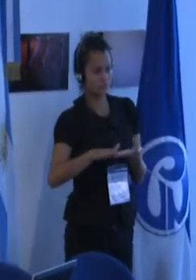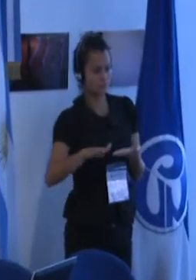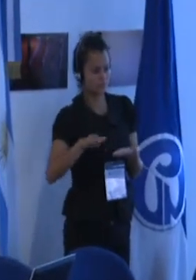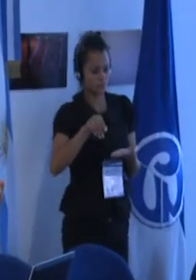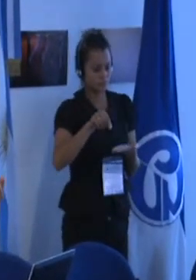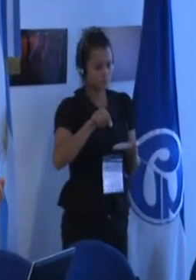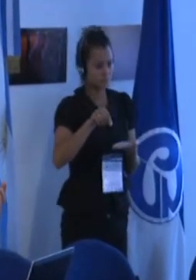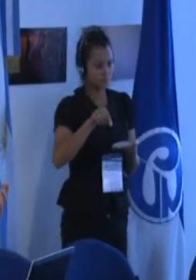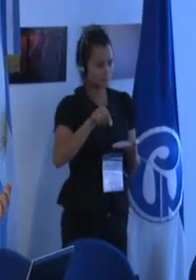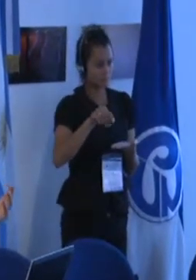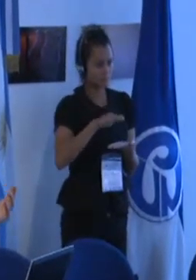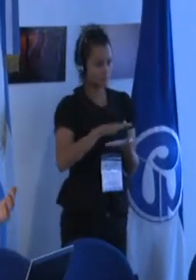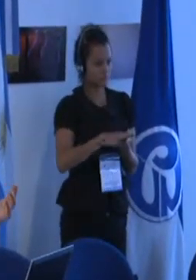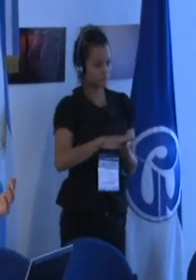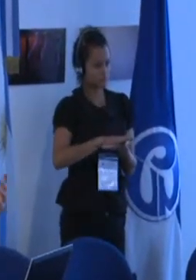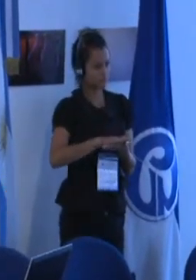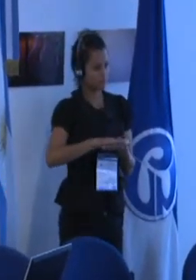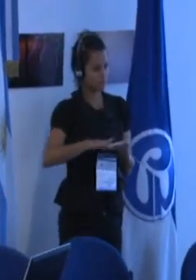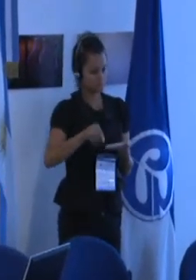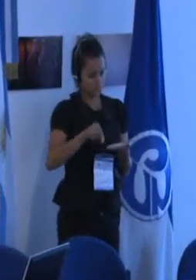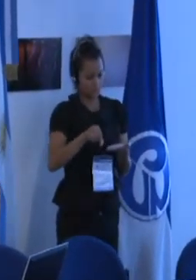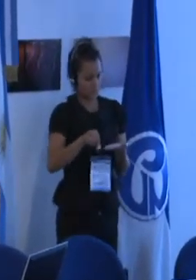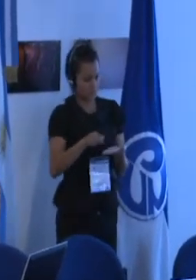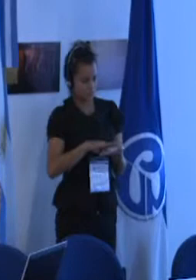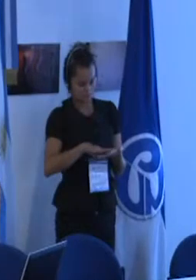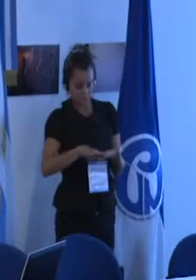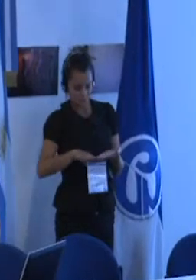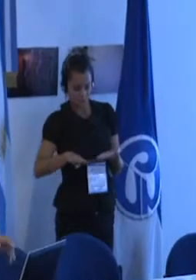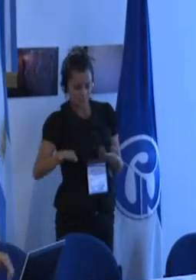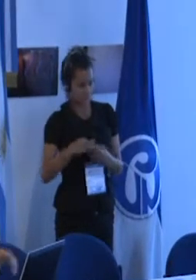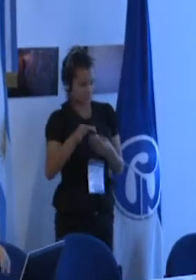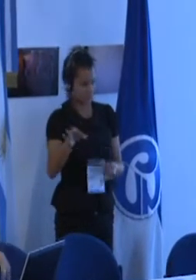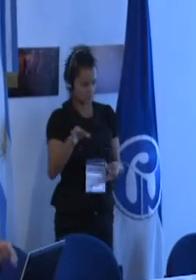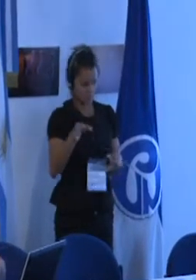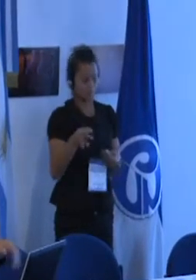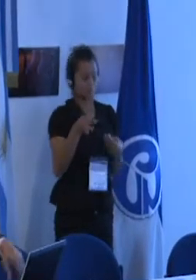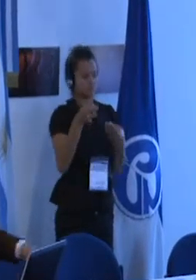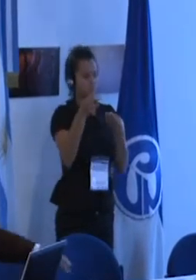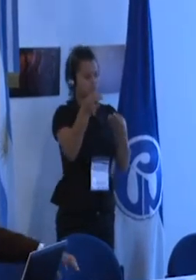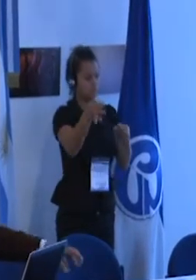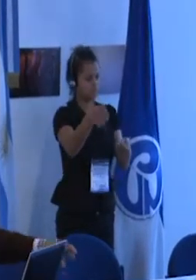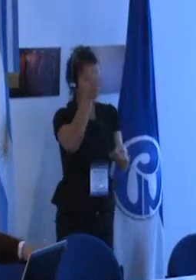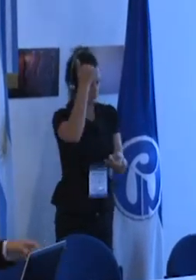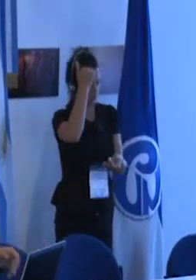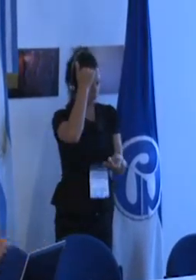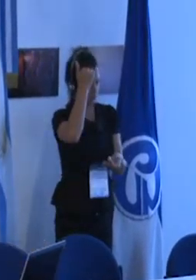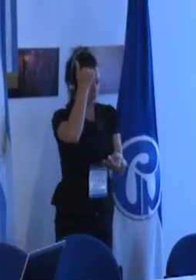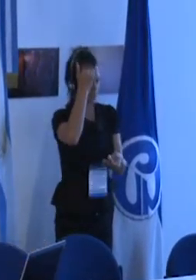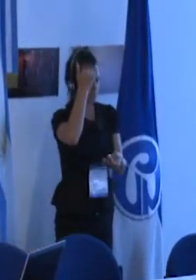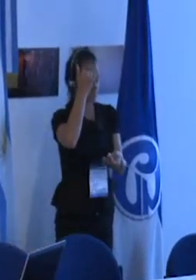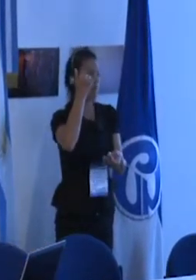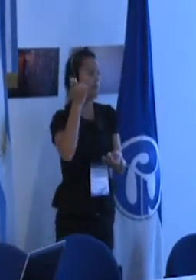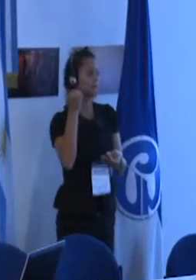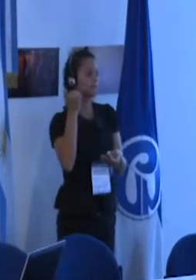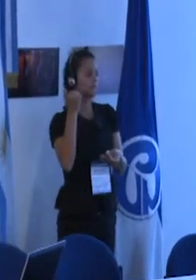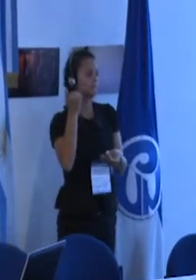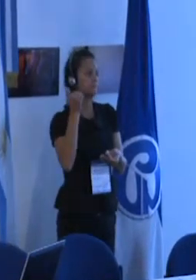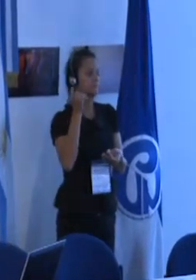negra su examen para darse al profesor imprimir en braille